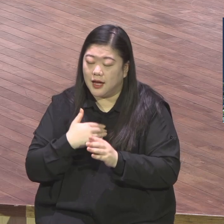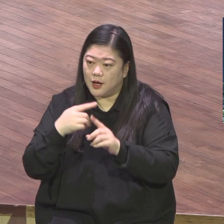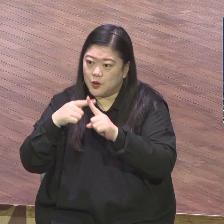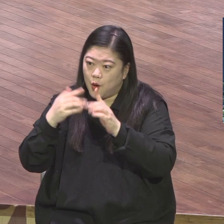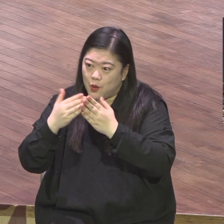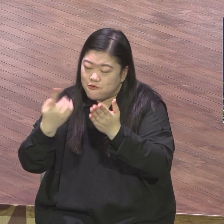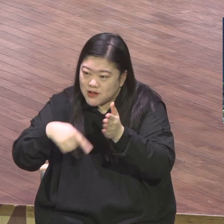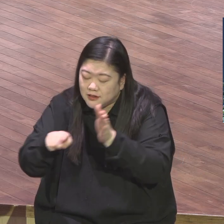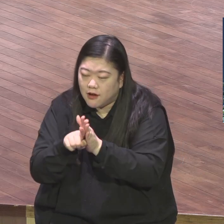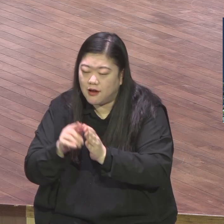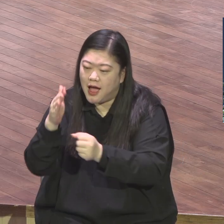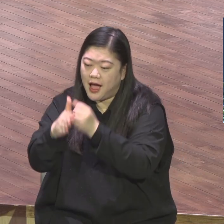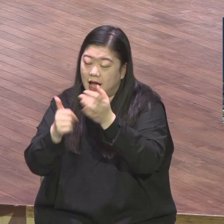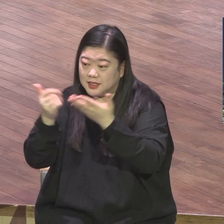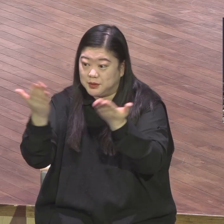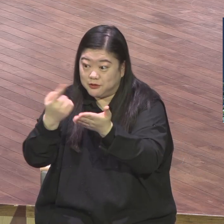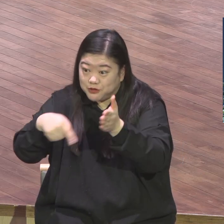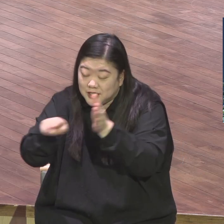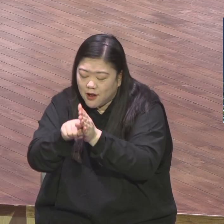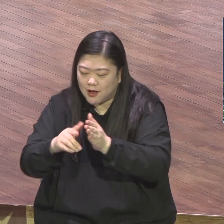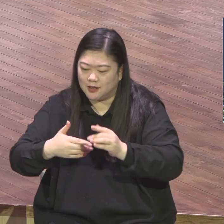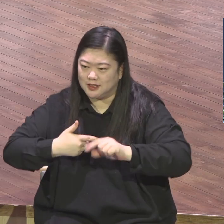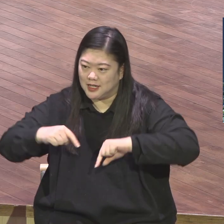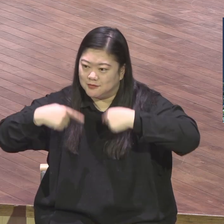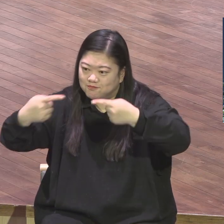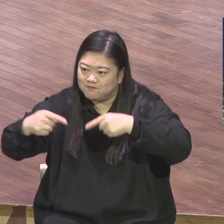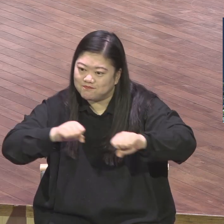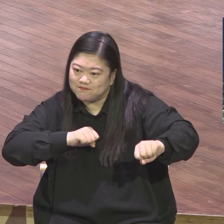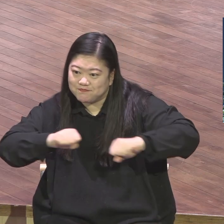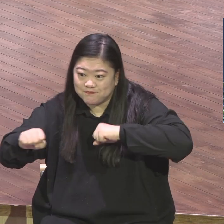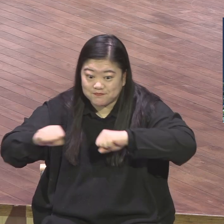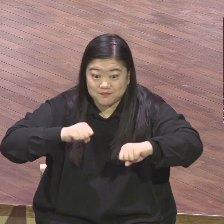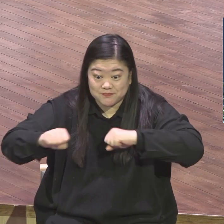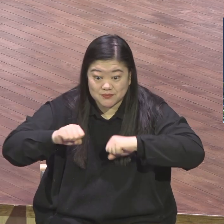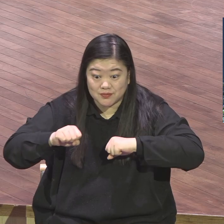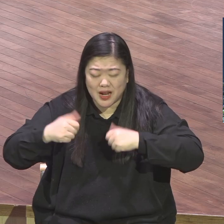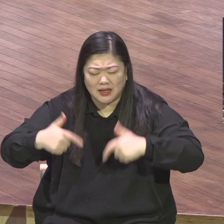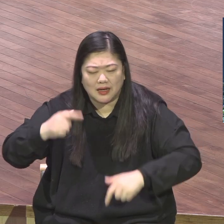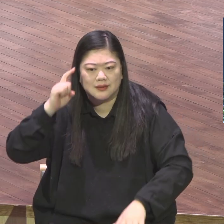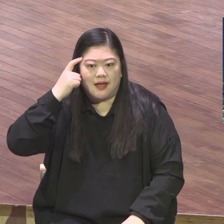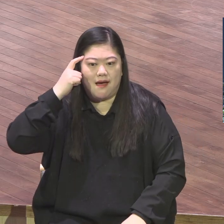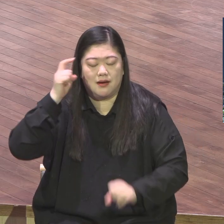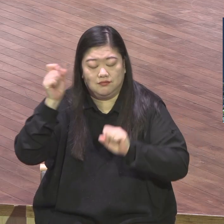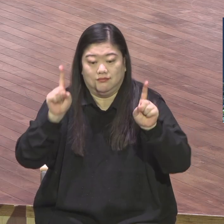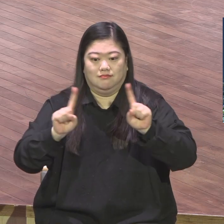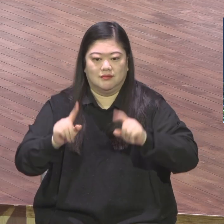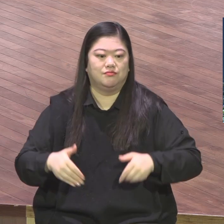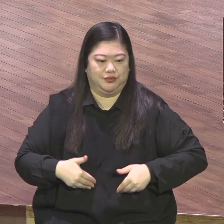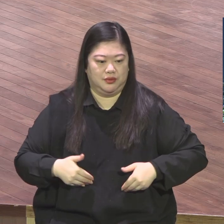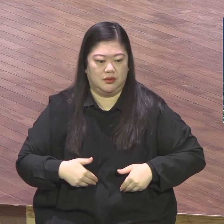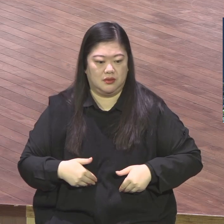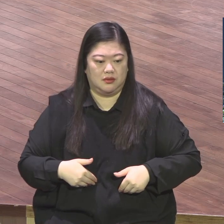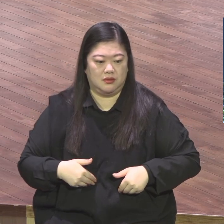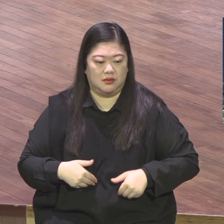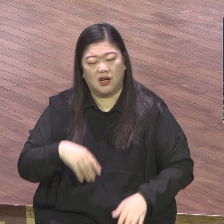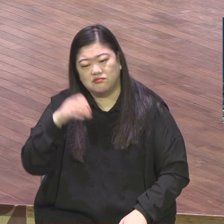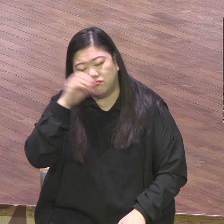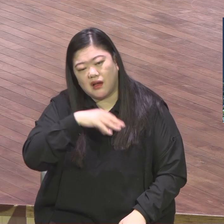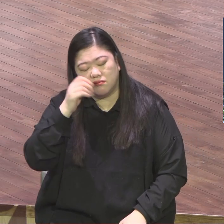복음을 위해서 내가 참여하고 있다는 영적 의식이 있어야 돼. 복음을 위해서. 아멘. 영적 의식을 가져야 돼요. 그리고